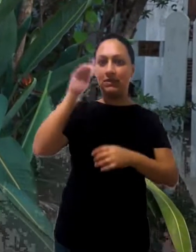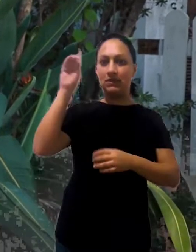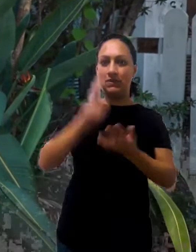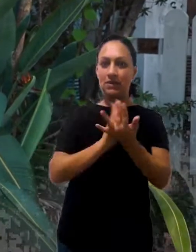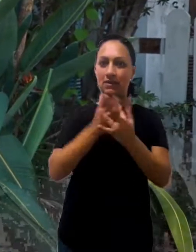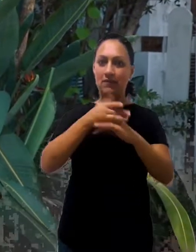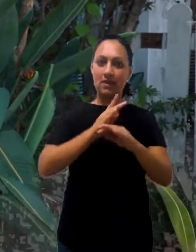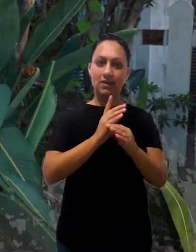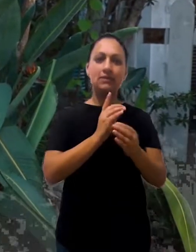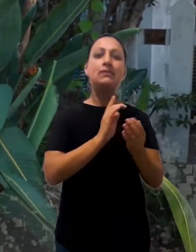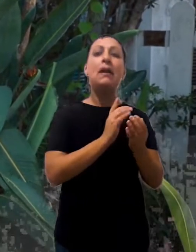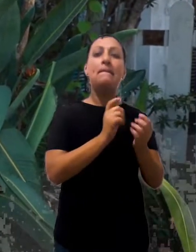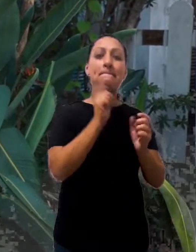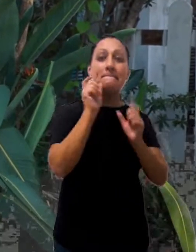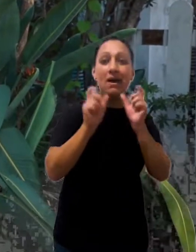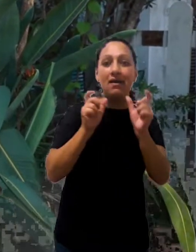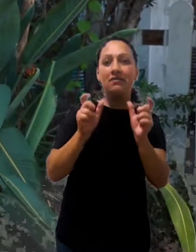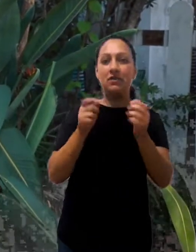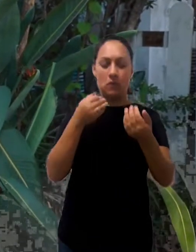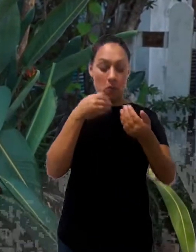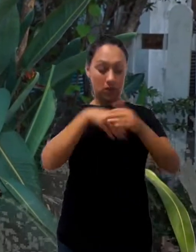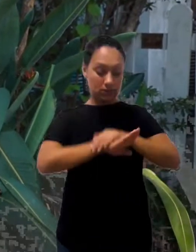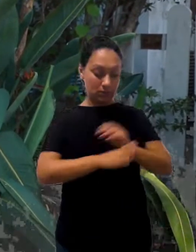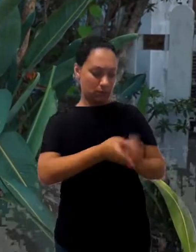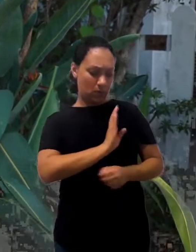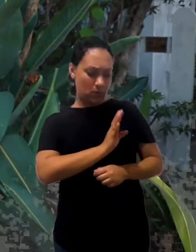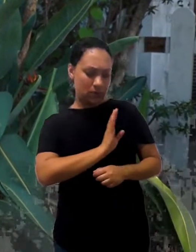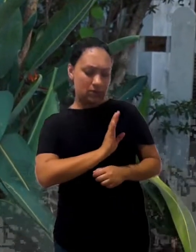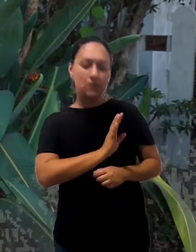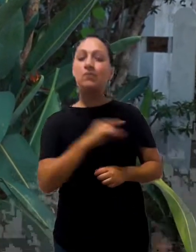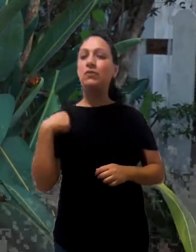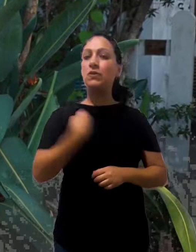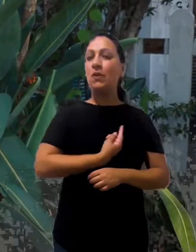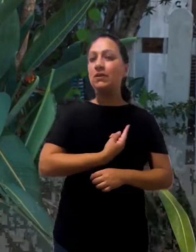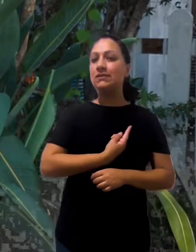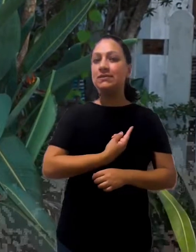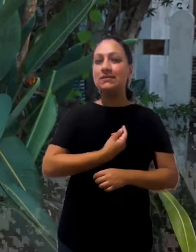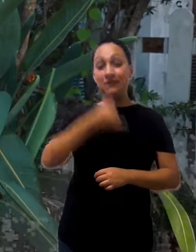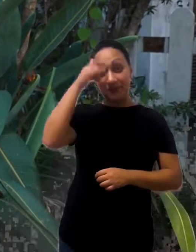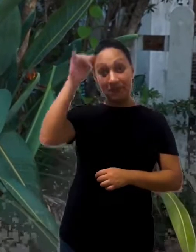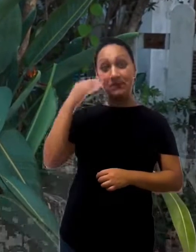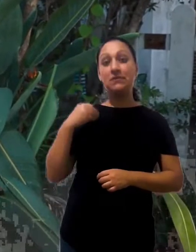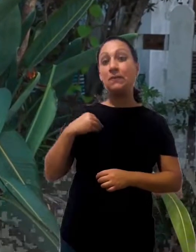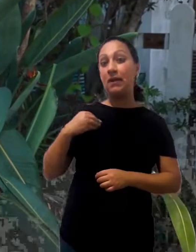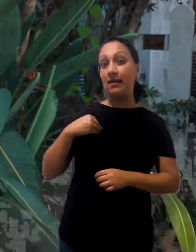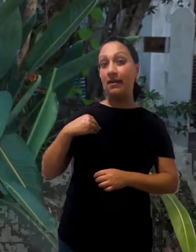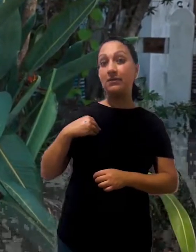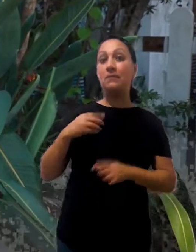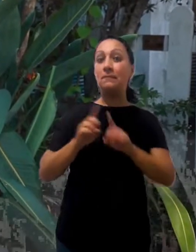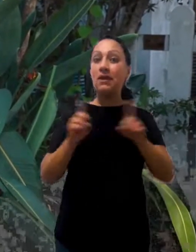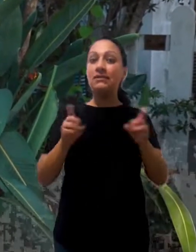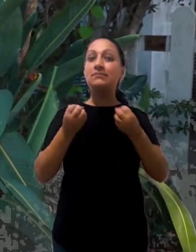escondendo a palavra do Senhor no nosso coração, nós não pecaremos contra Ele, mas viveremos uma vida onde